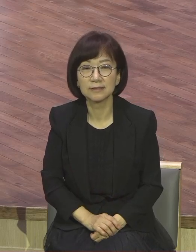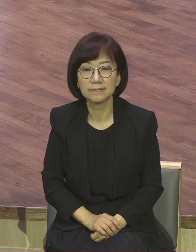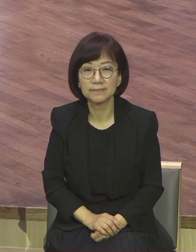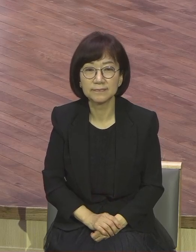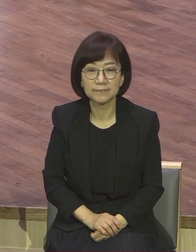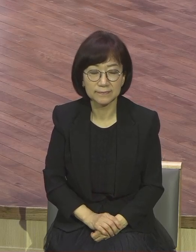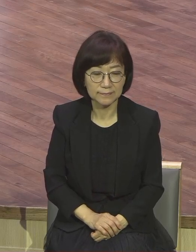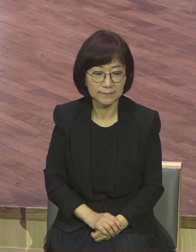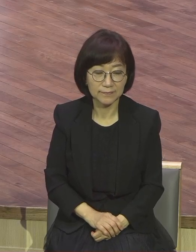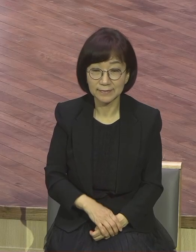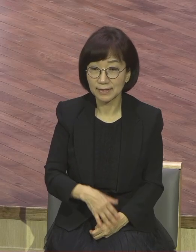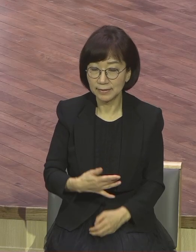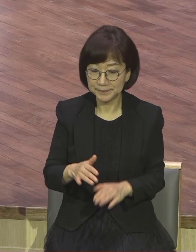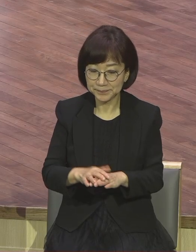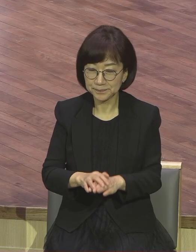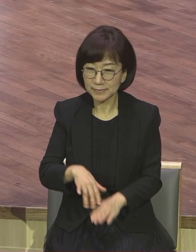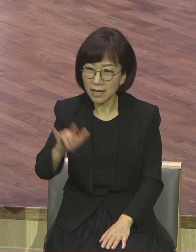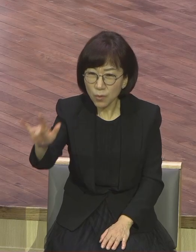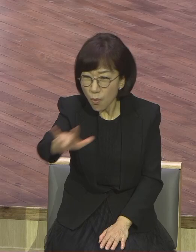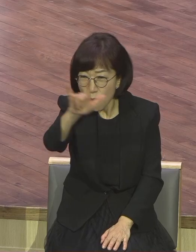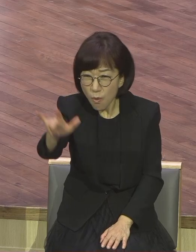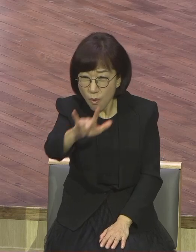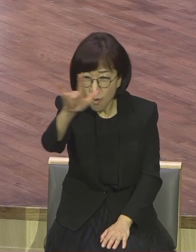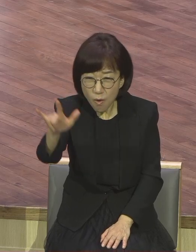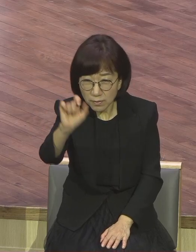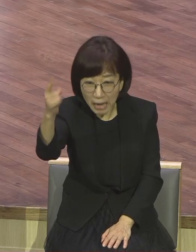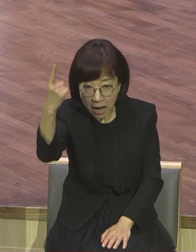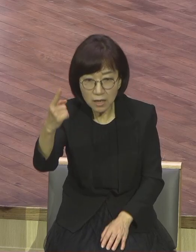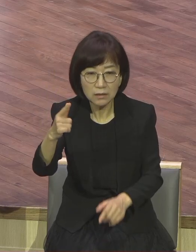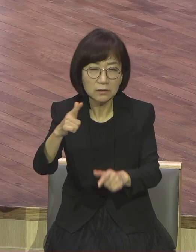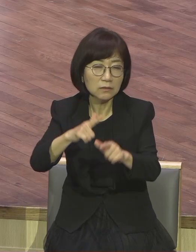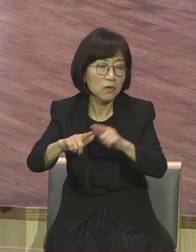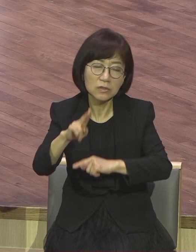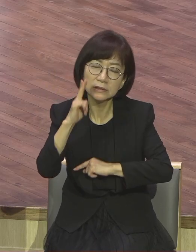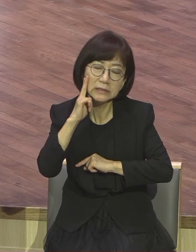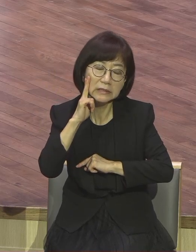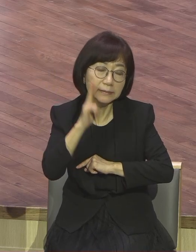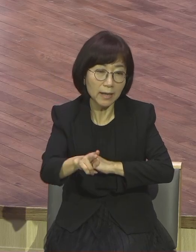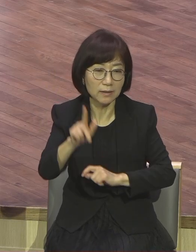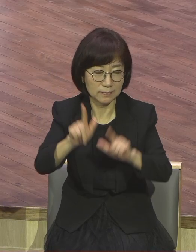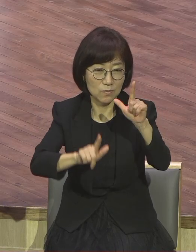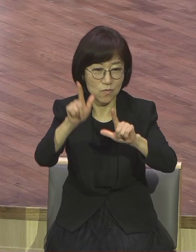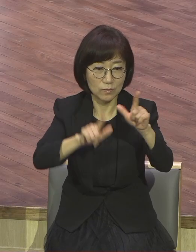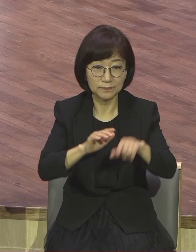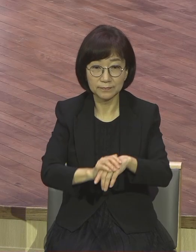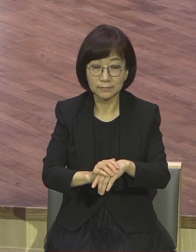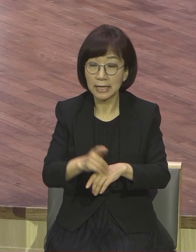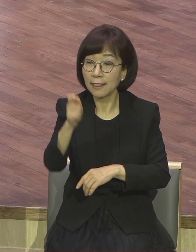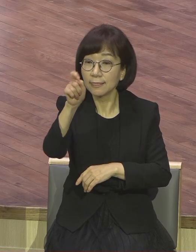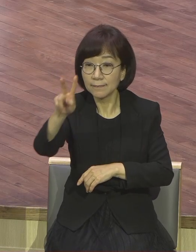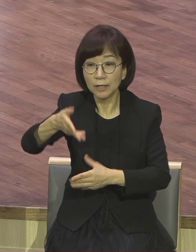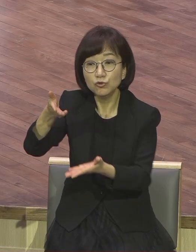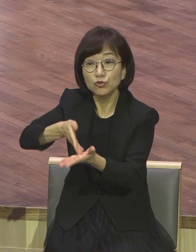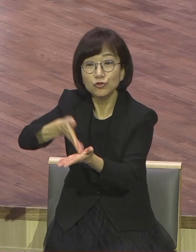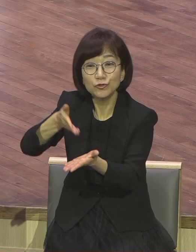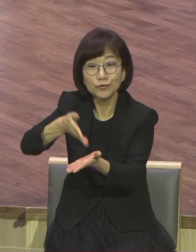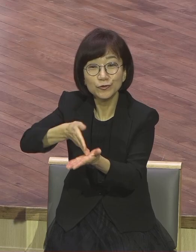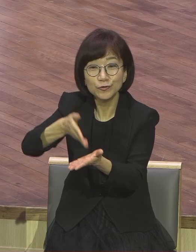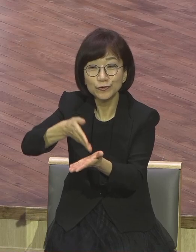코로나19로 인해서 이런 상황이 더 심각해졌어요. 뉴스 기사를 보면 어떻게 멀쩡하게 생겨가지고